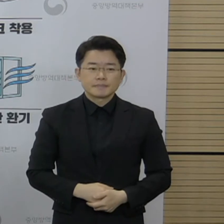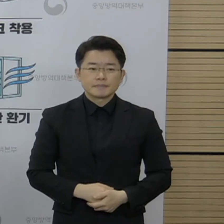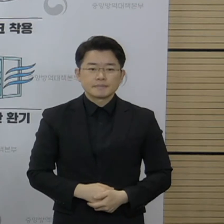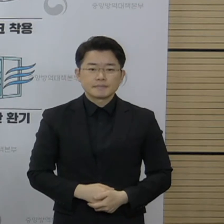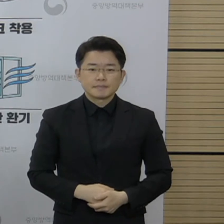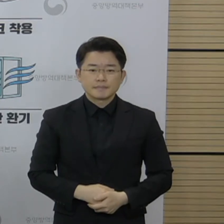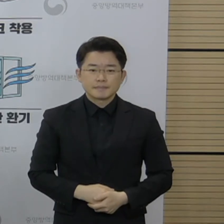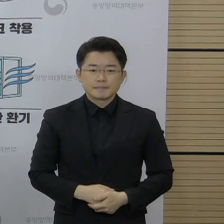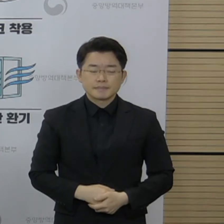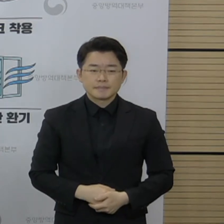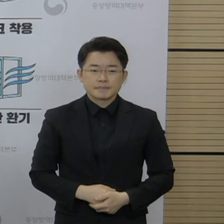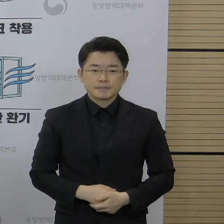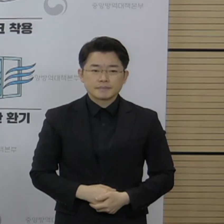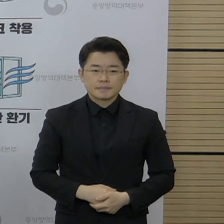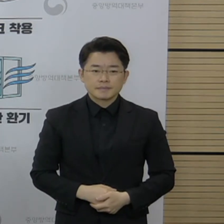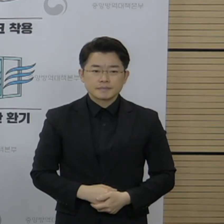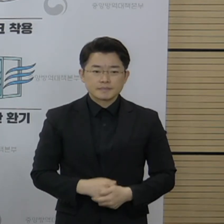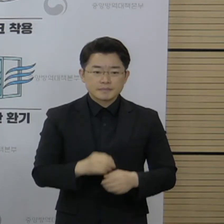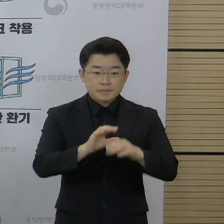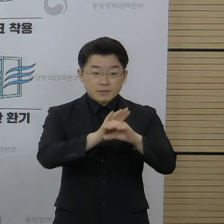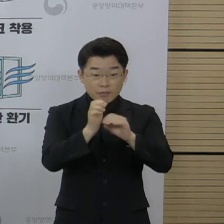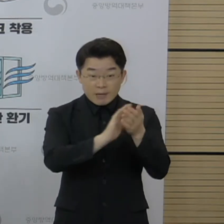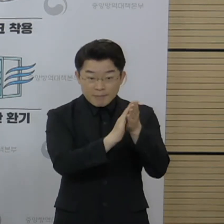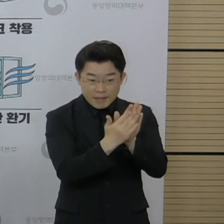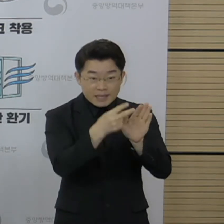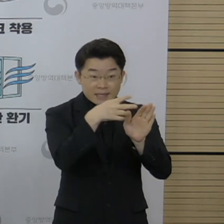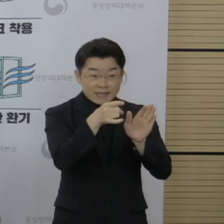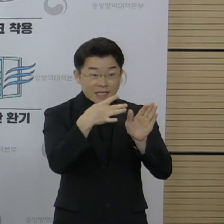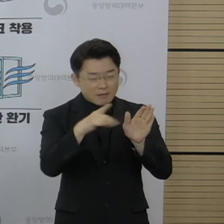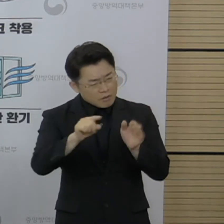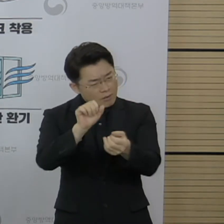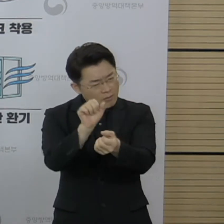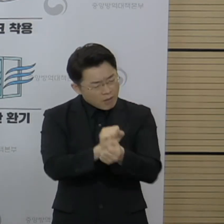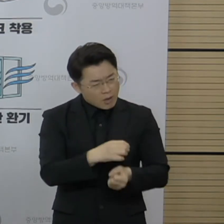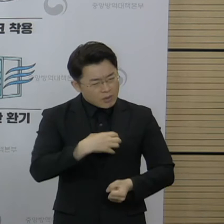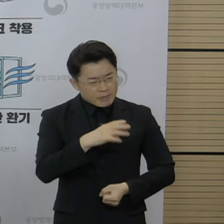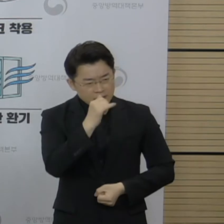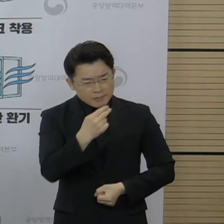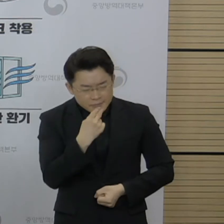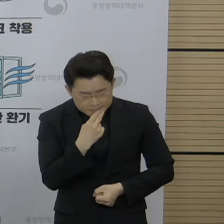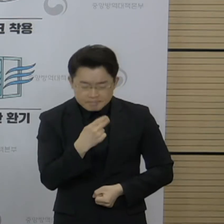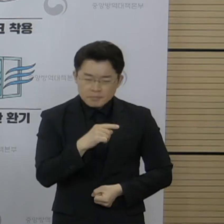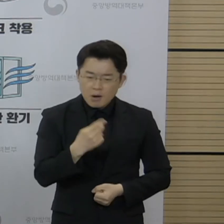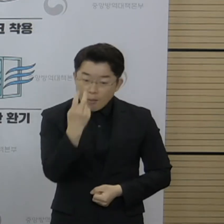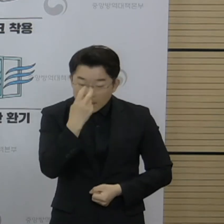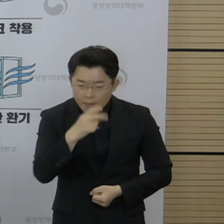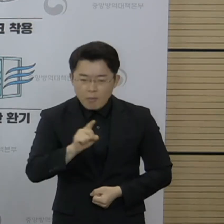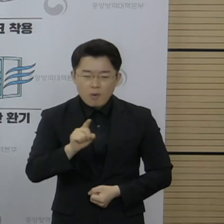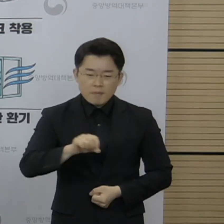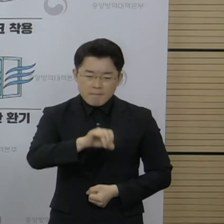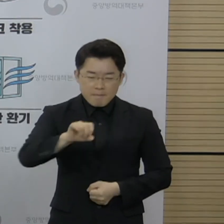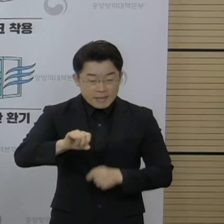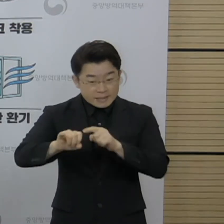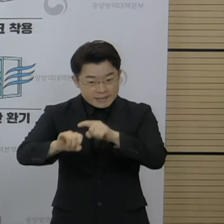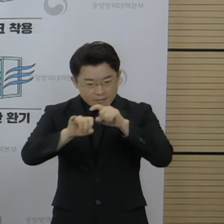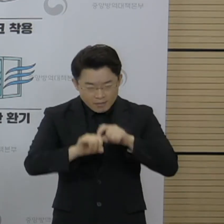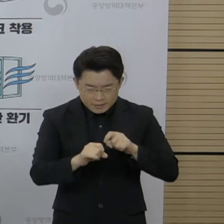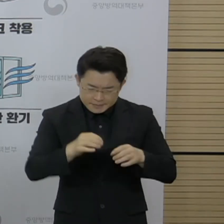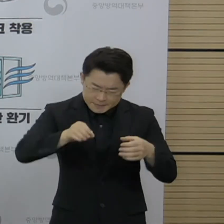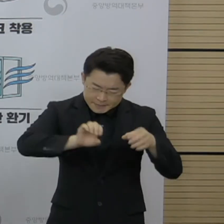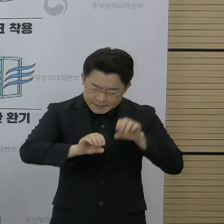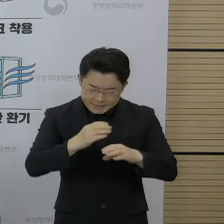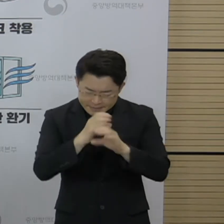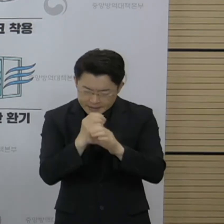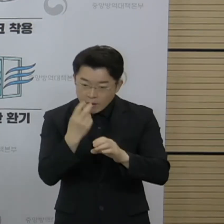그 일환으로 델타 변이 바이러스의 위험도를 확인하기 위해 배양시험을 실시하였습니다. 이